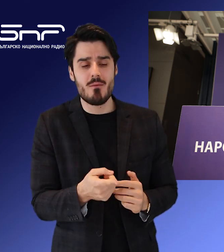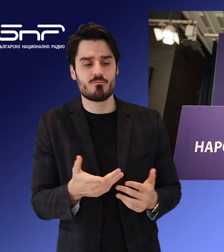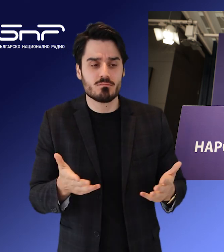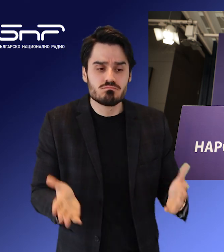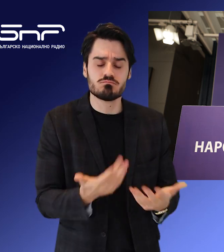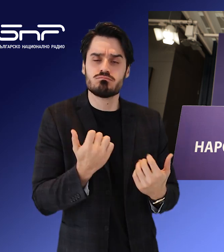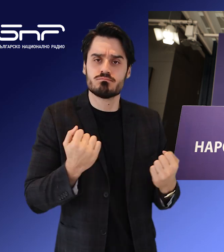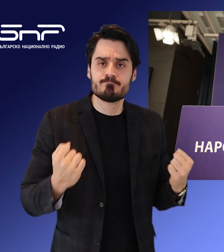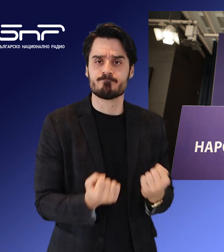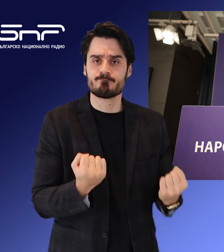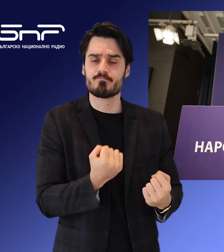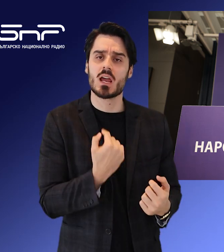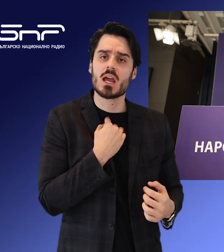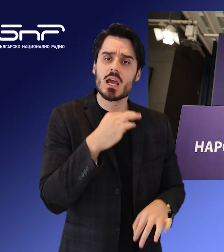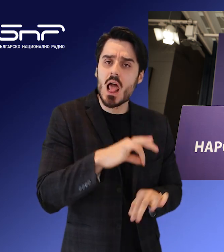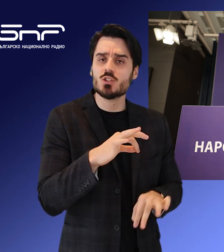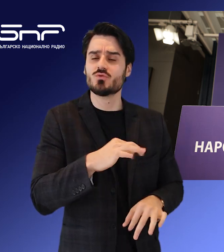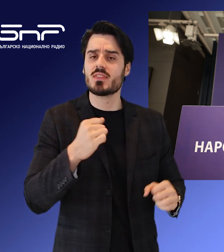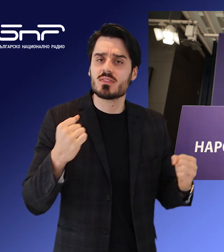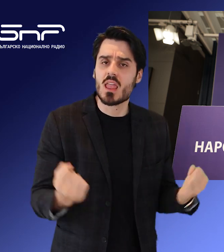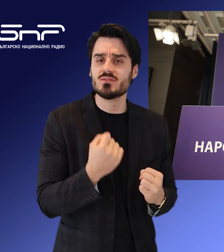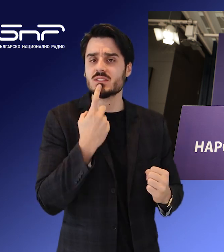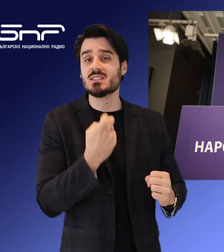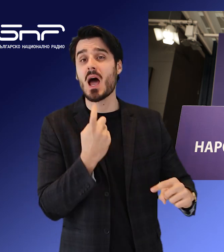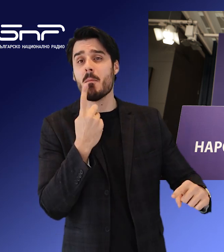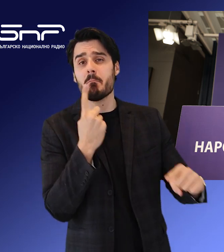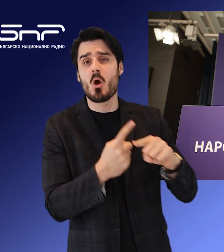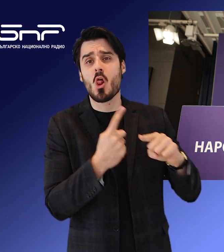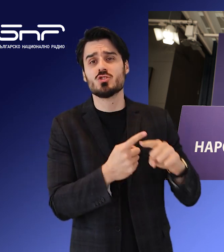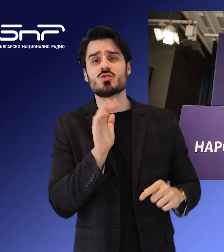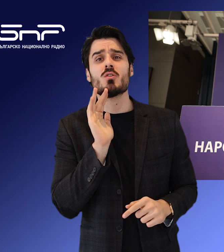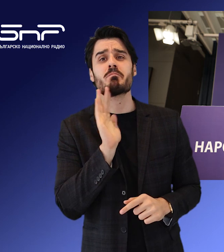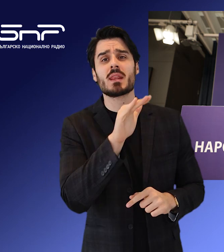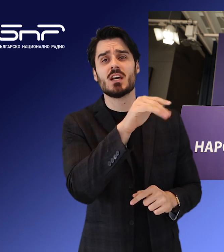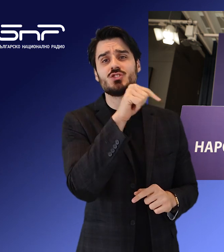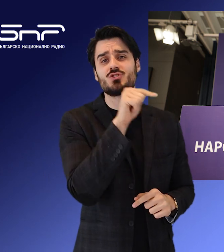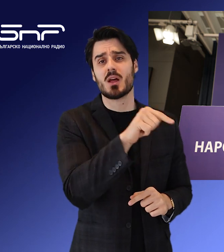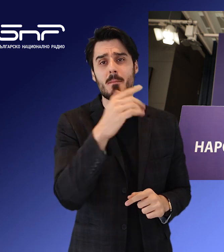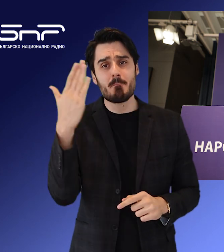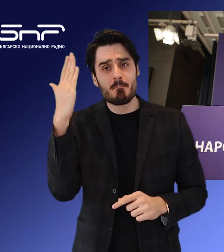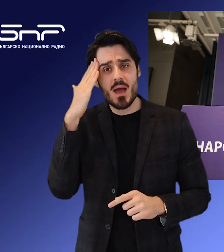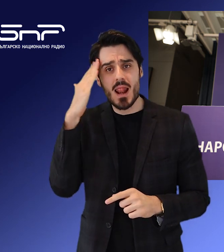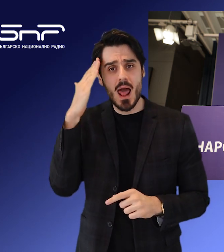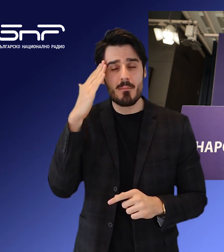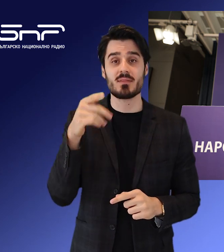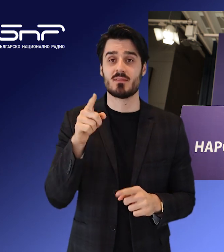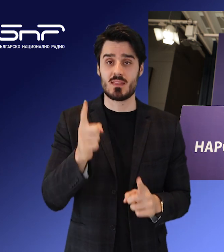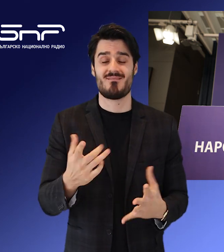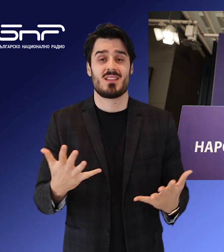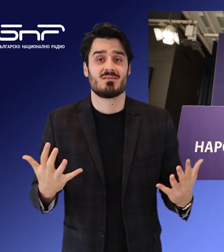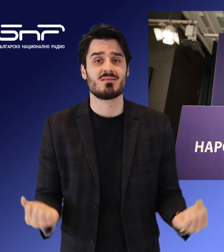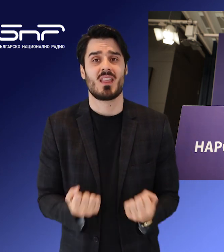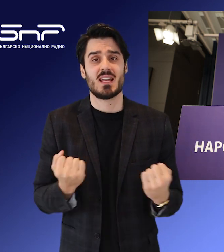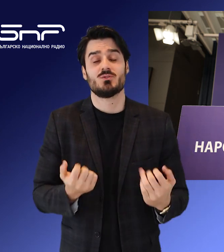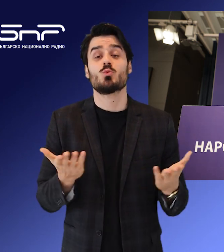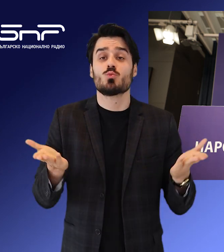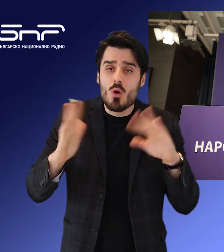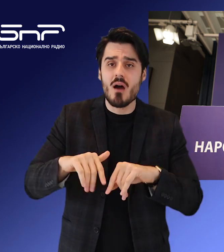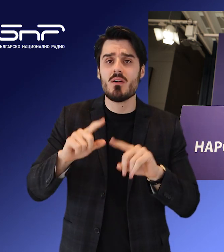лостовете, за да има нещо положително в парламента. Ние ако размърдаме лостовете, тогава може да има